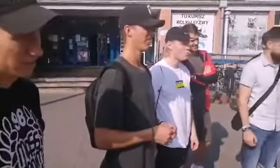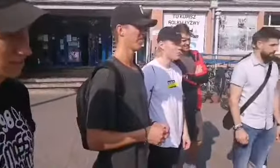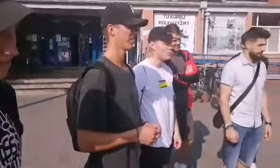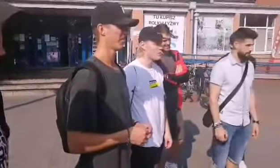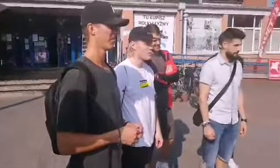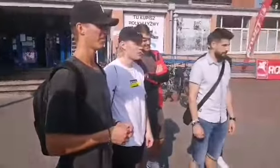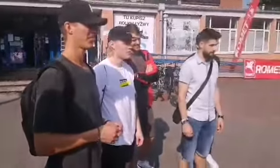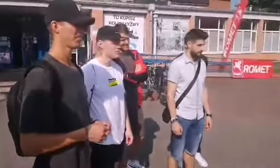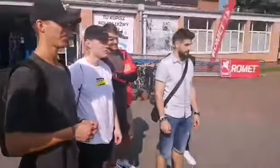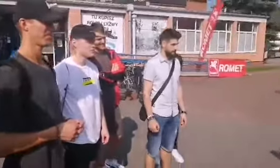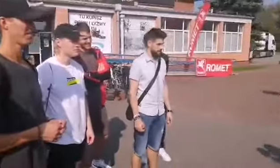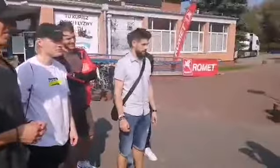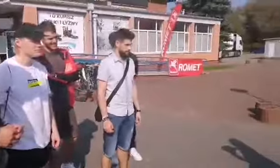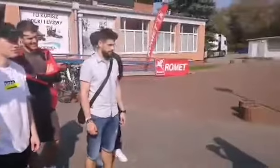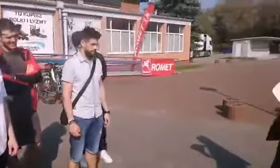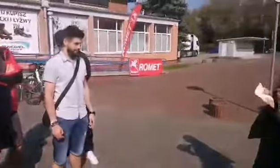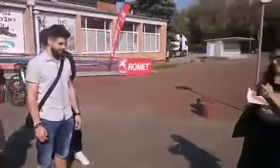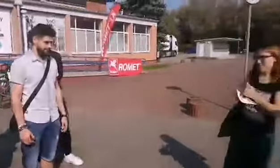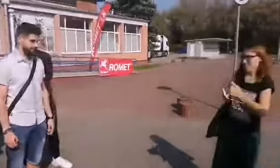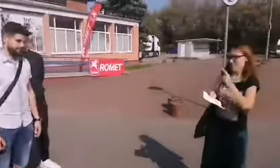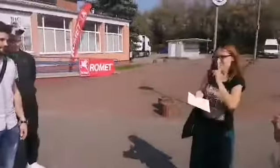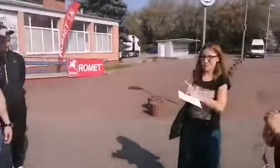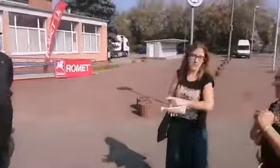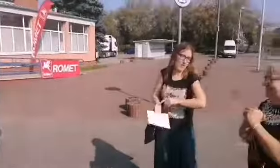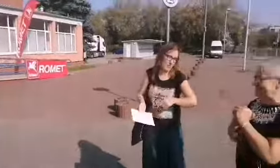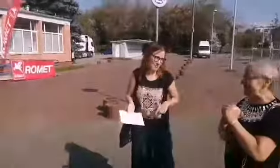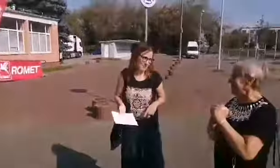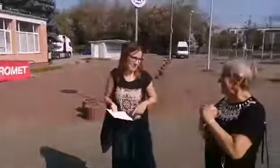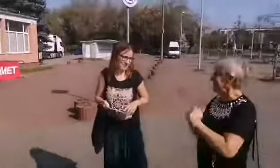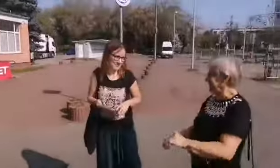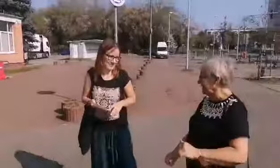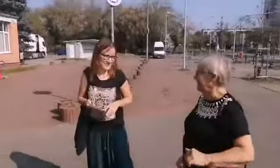wam, tak, trzymam za was kciuki i chętnie by wam się wydało dziękuję dziękuję